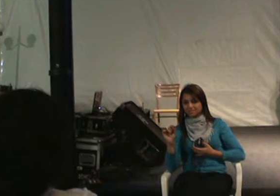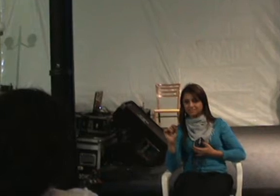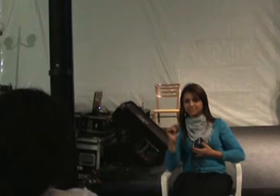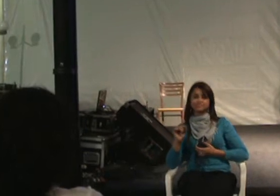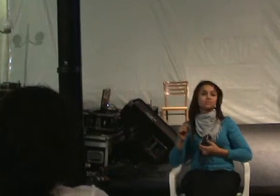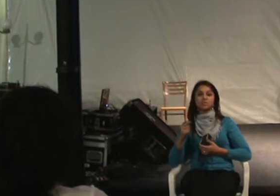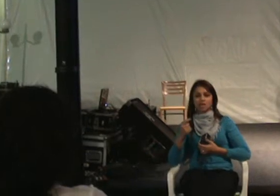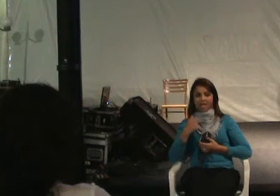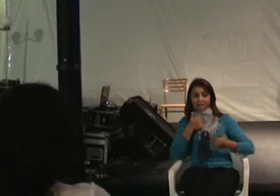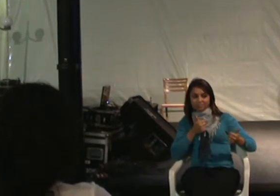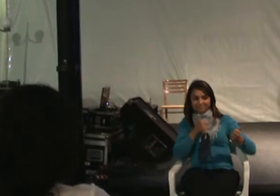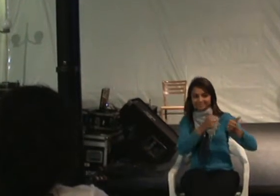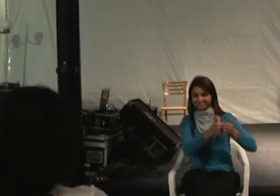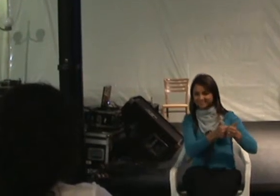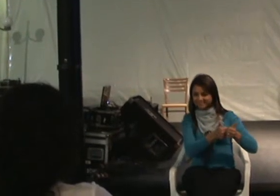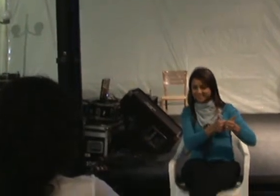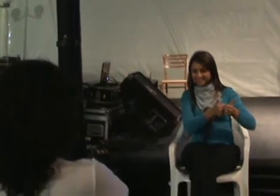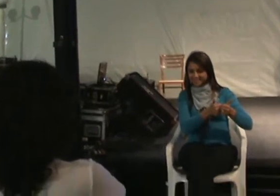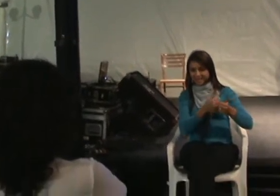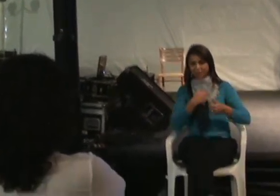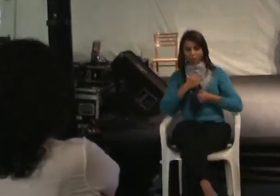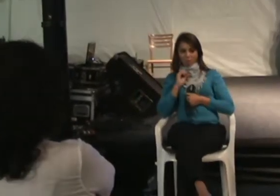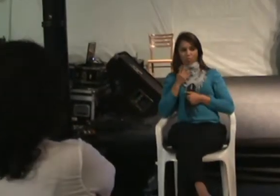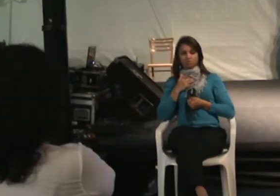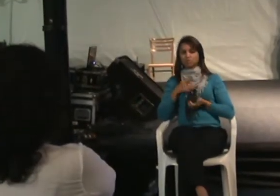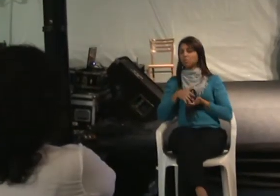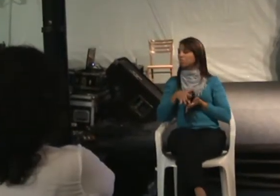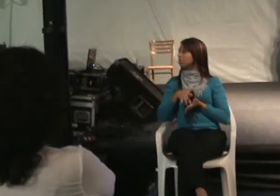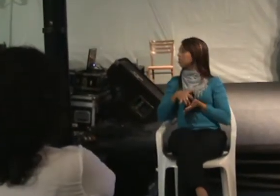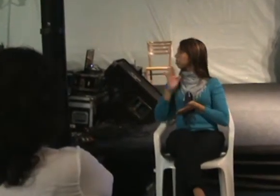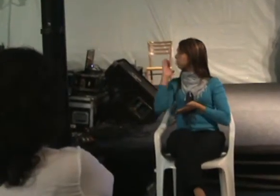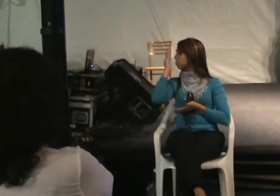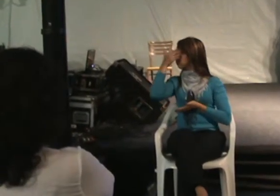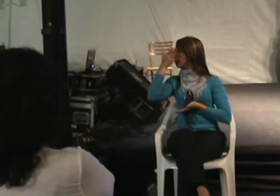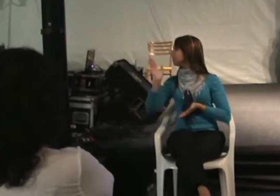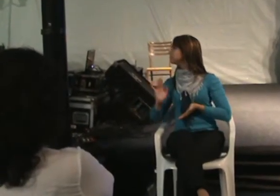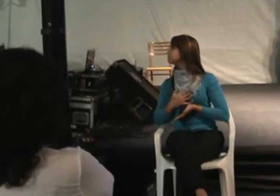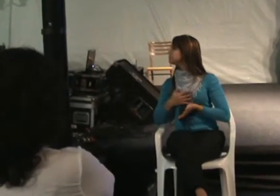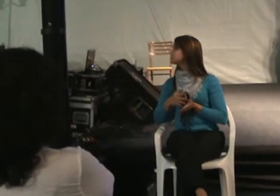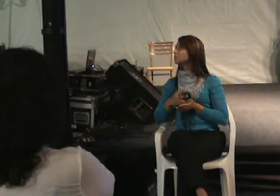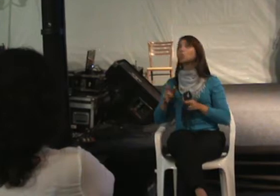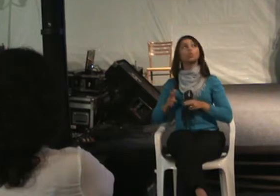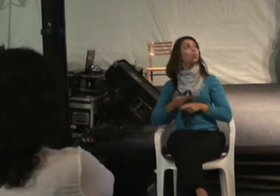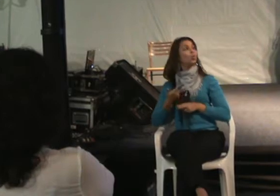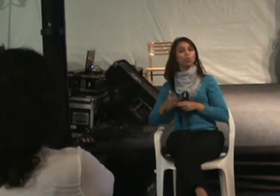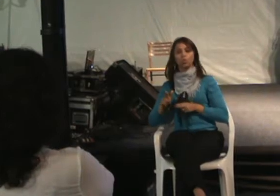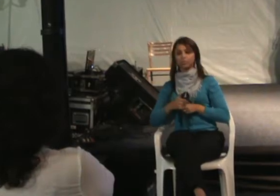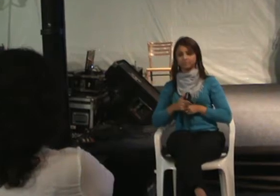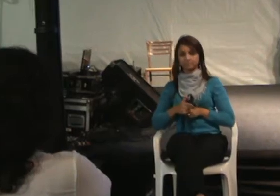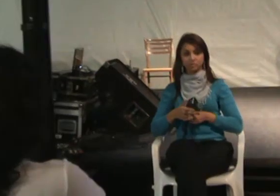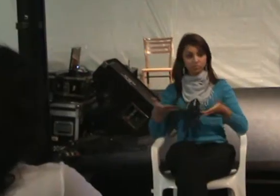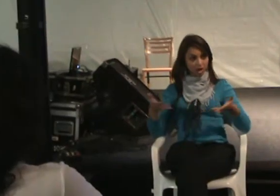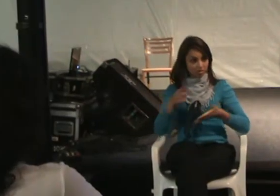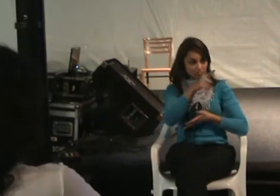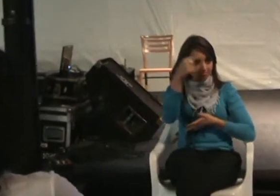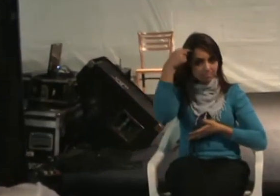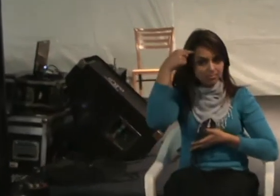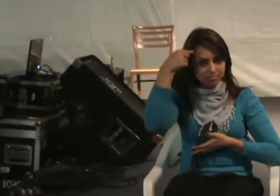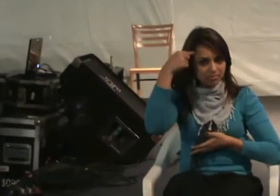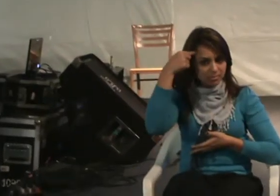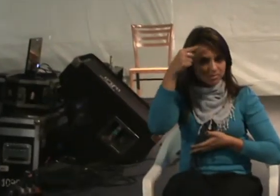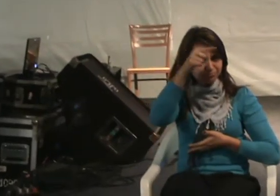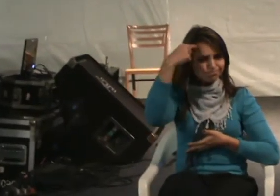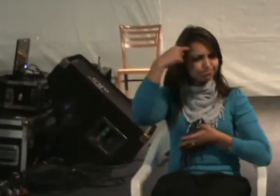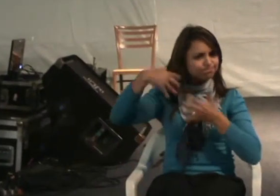Você se aproxima? Você finge que não vê? Pensem, reflitam. Vocês aí